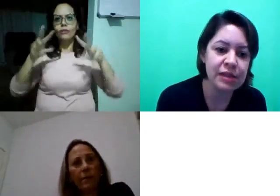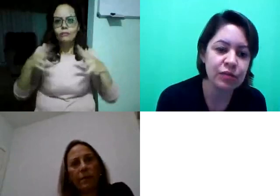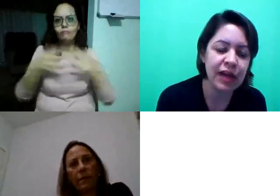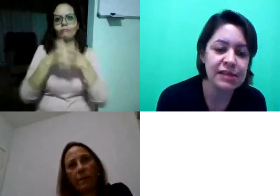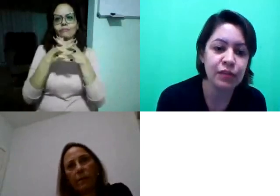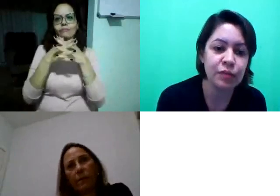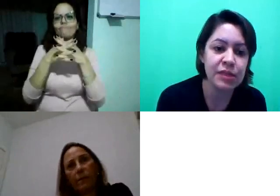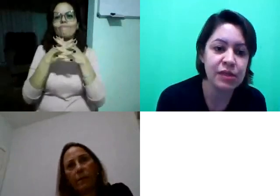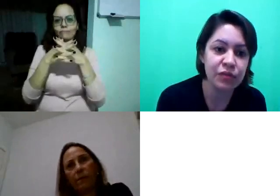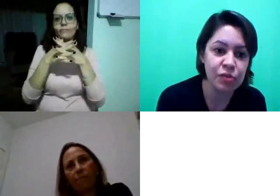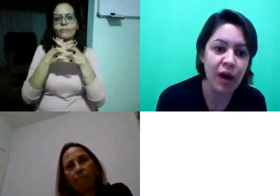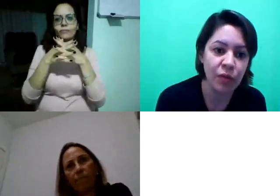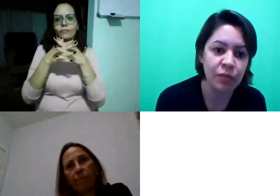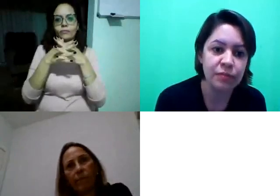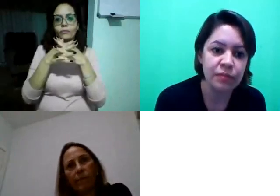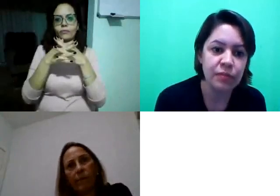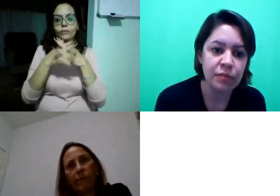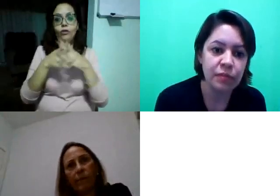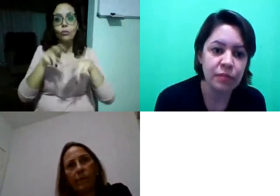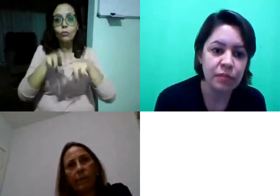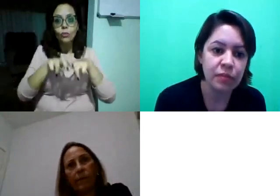informação, essa informação visual.